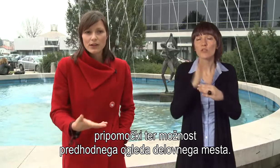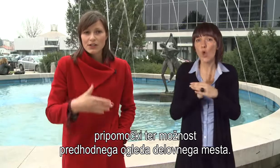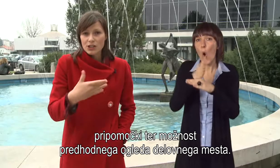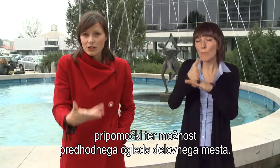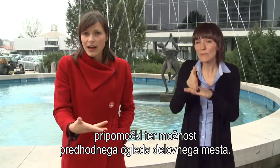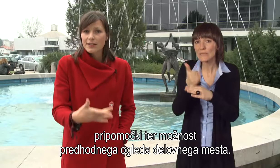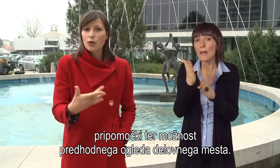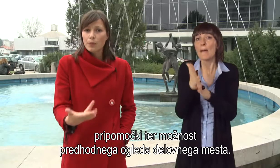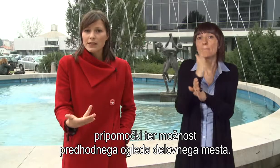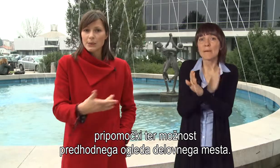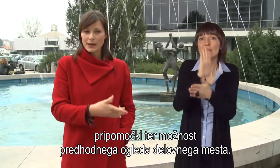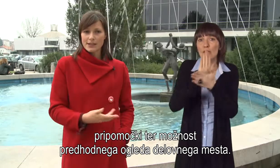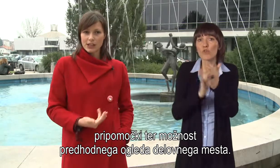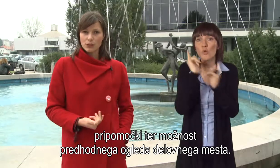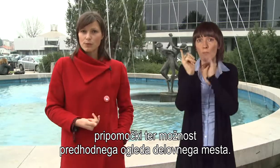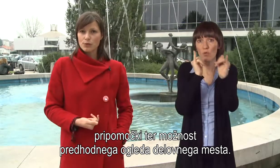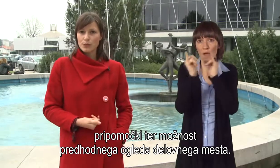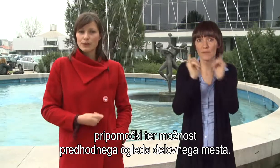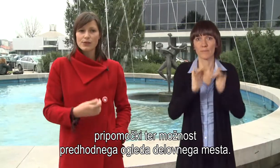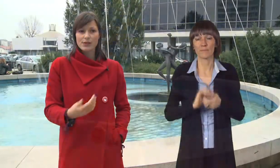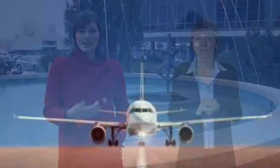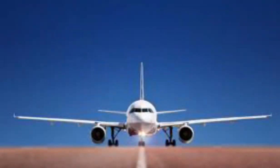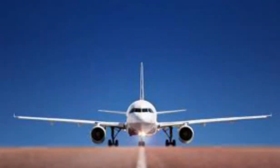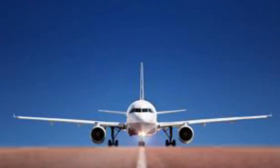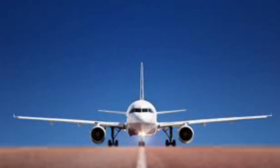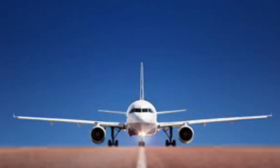kakšen dodaten obisk pred začetkom službe.